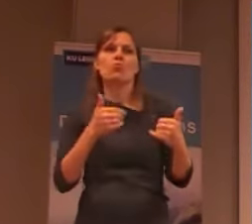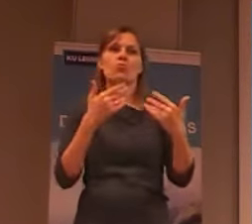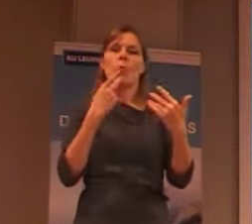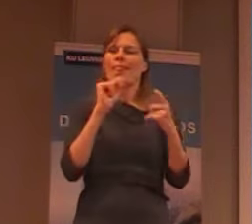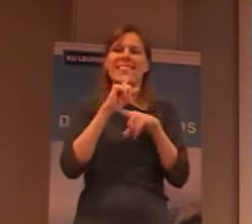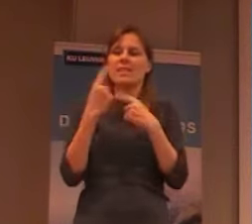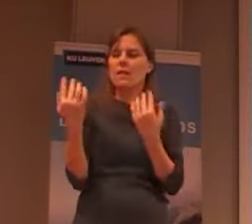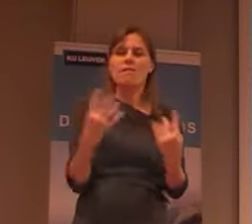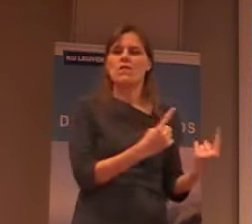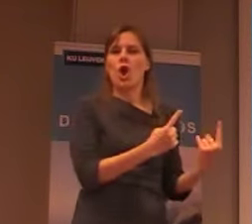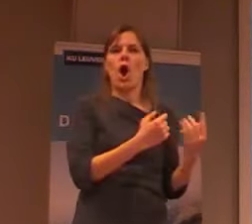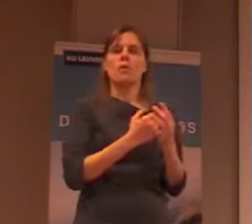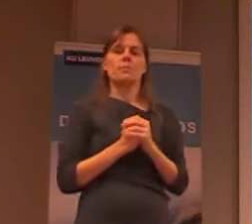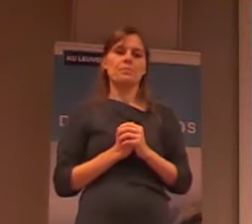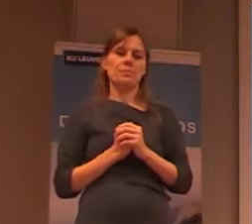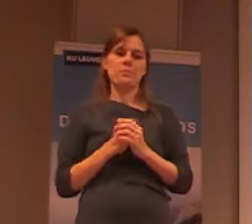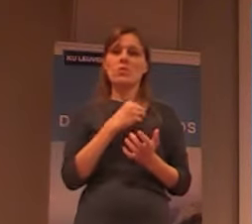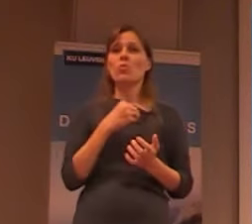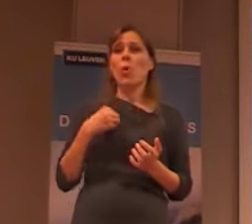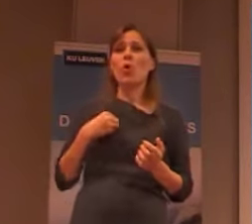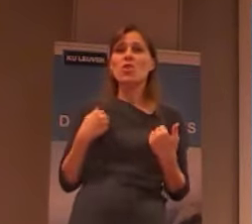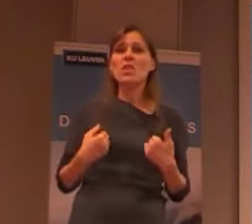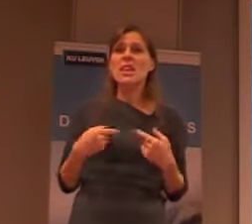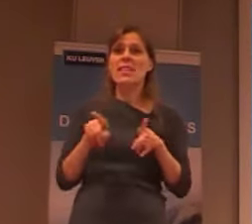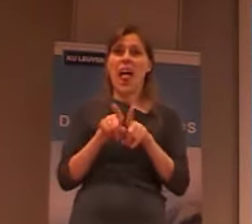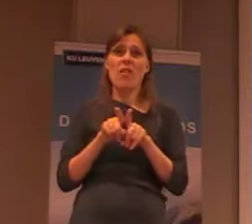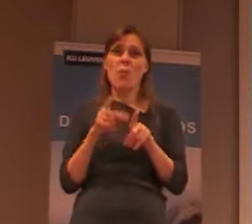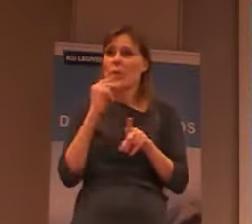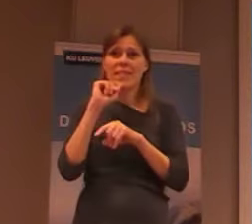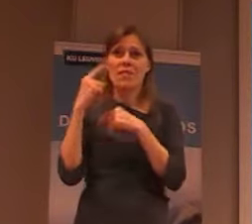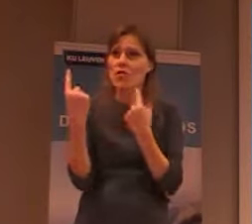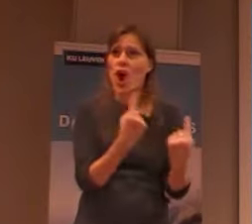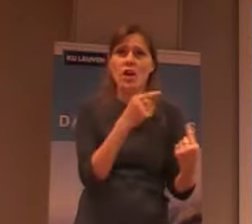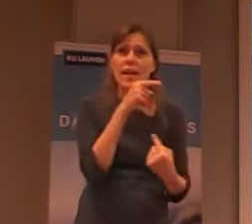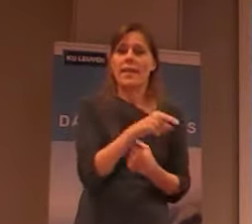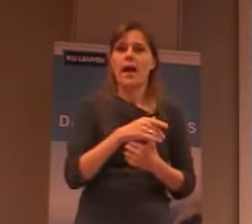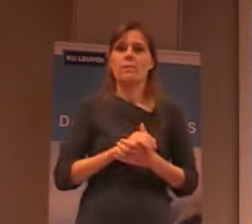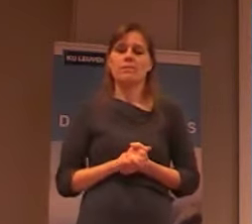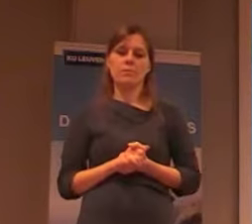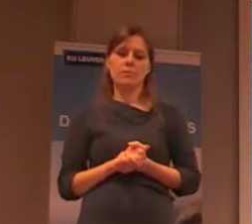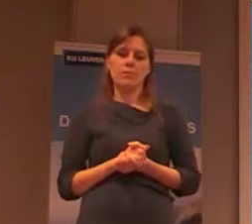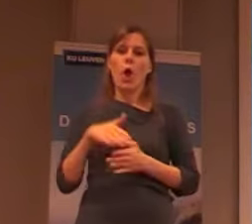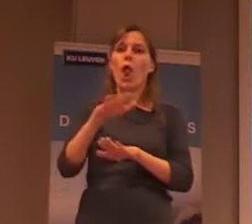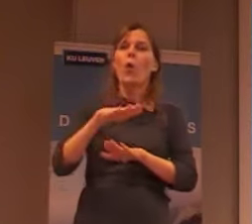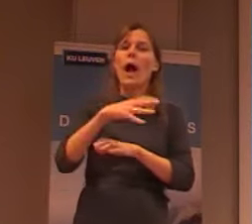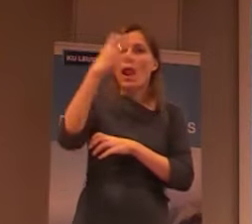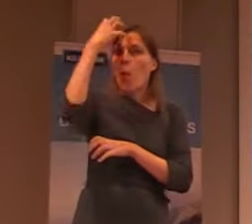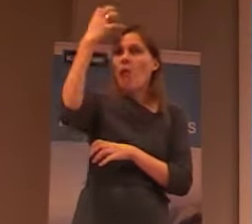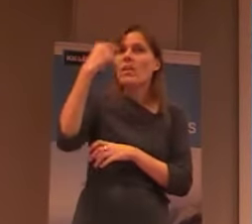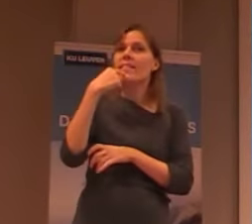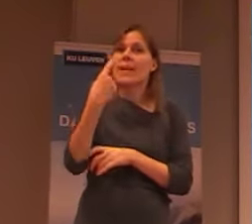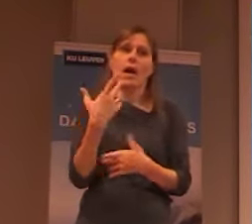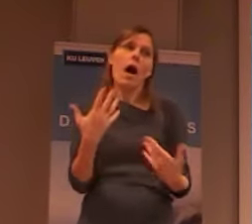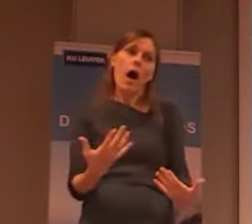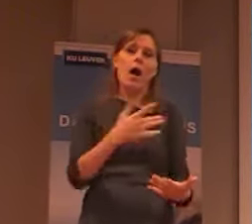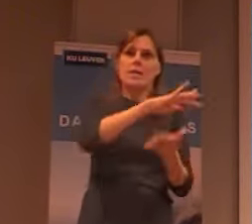niet naartoe gaan. de dokter, van hetzelfde. Die wil daar ook niet naartoe gaan. De lokale overheid zegt, ja, de centrale